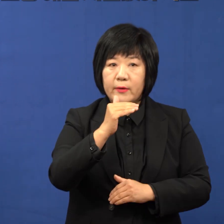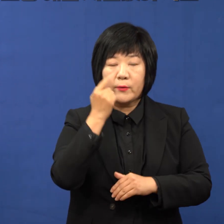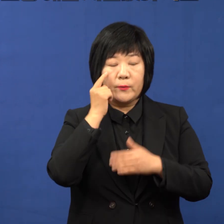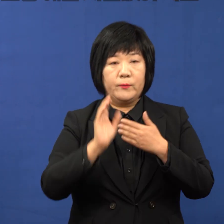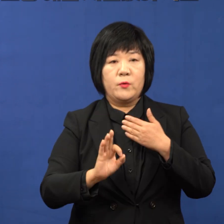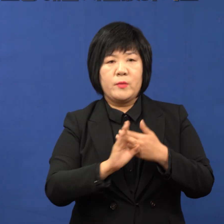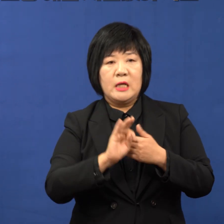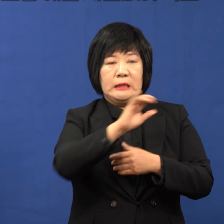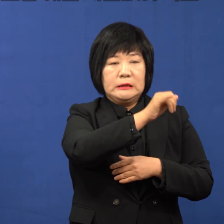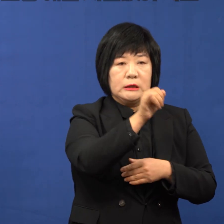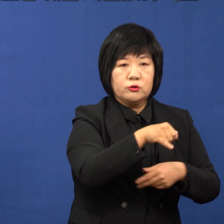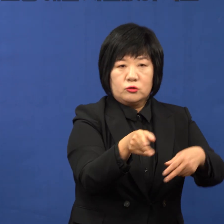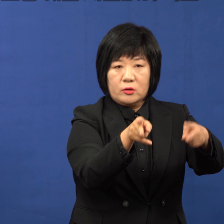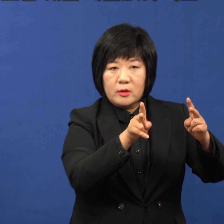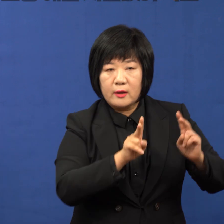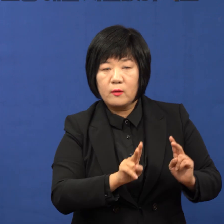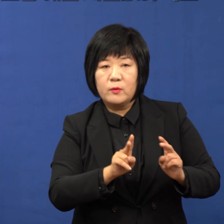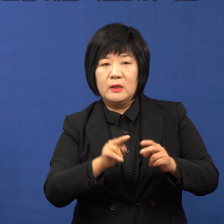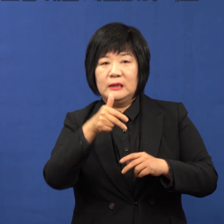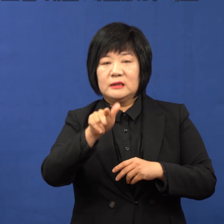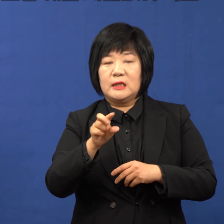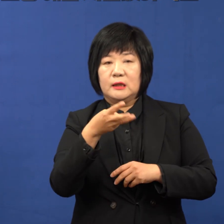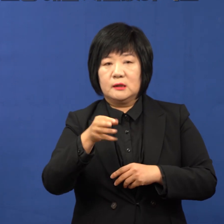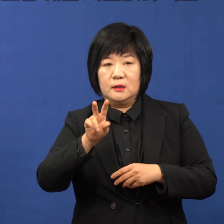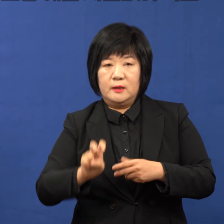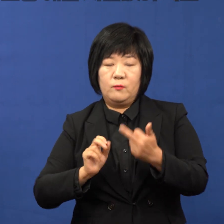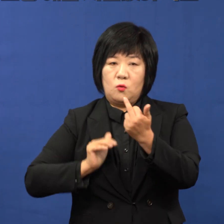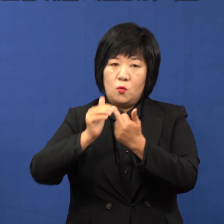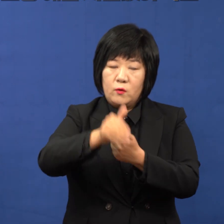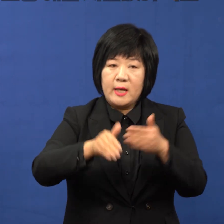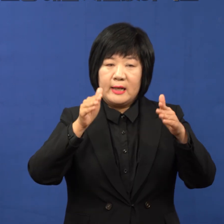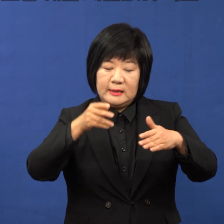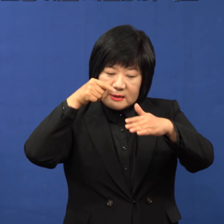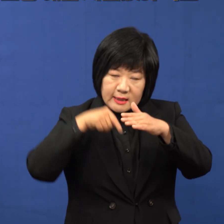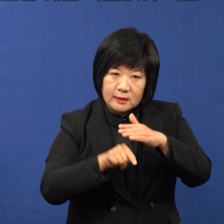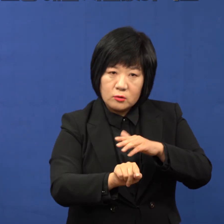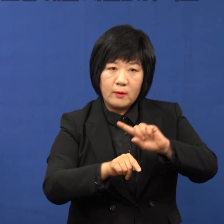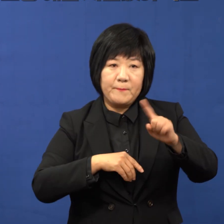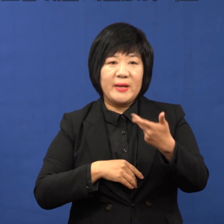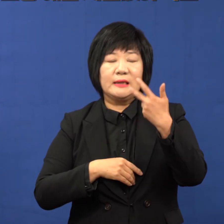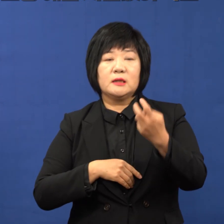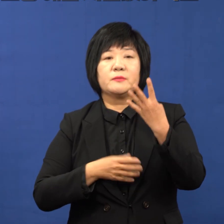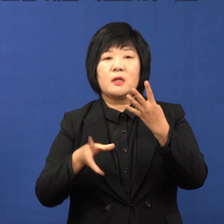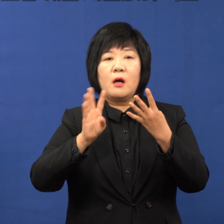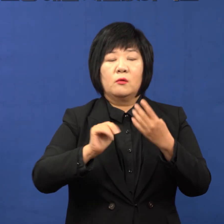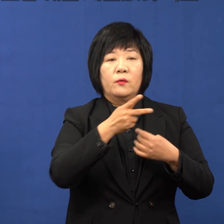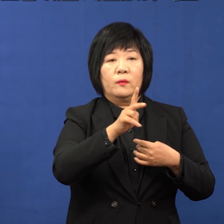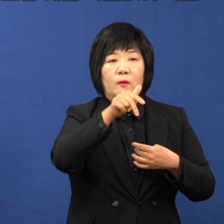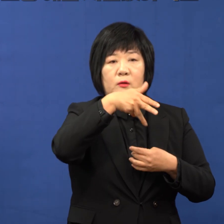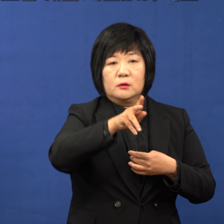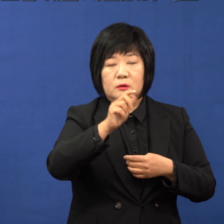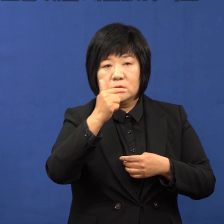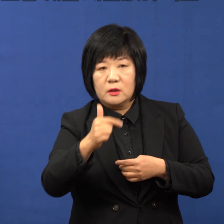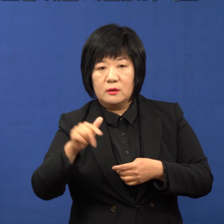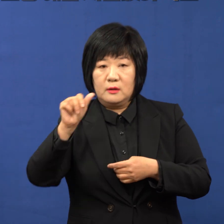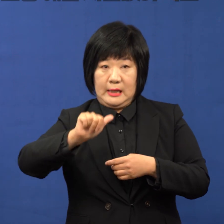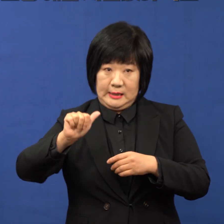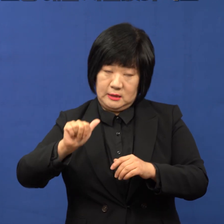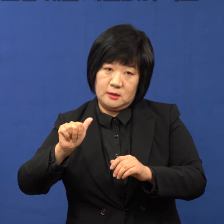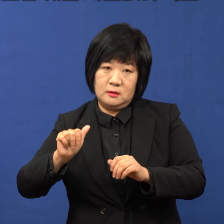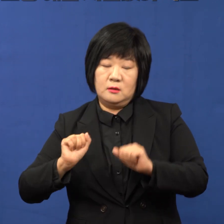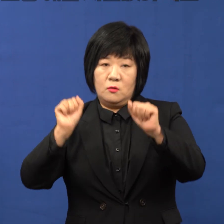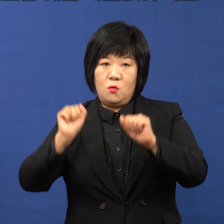을숙도대교부터 장림고기간 지하차도건설 174억 원 덕천동 아시아도 주경기장